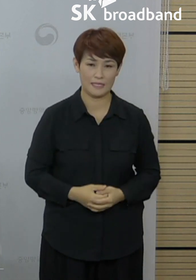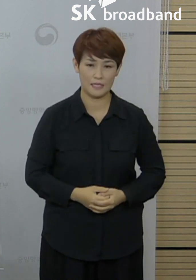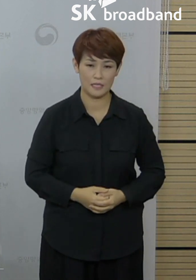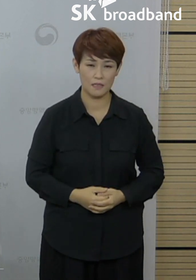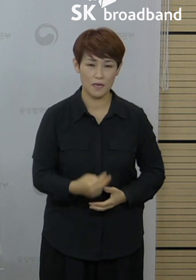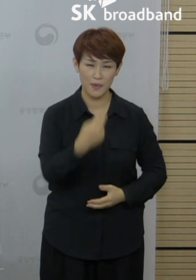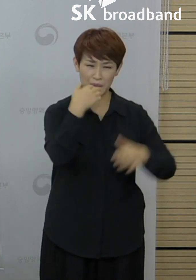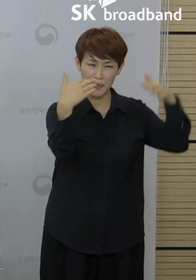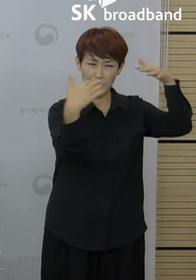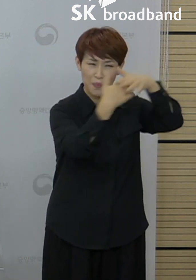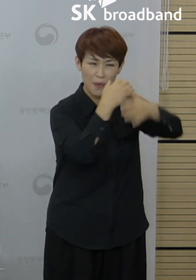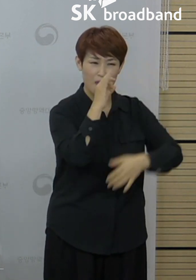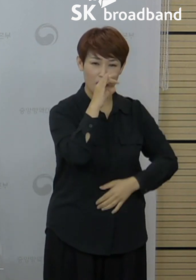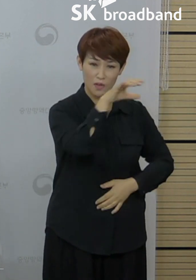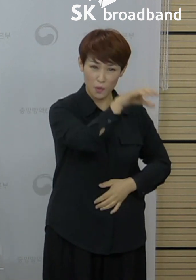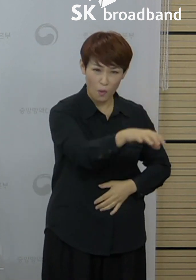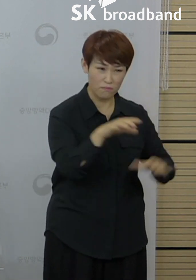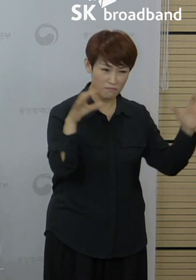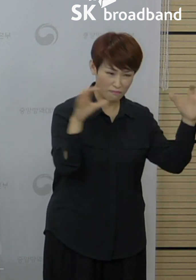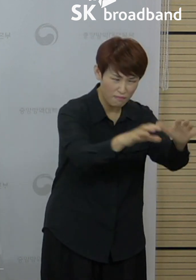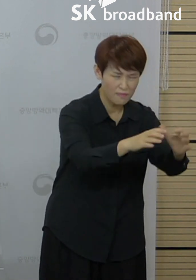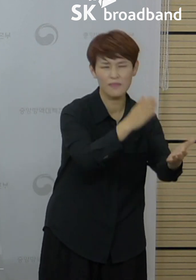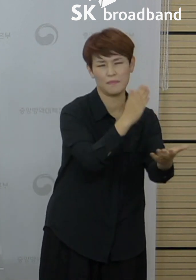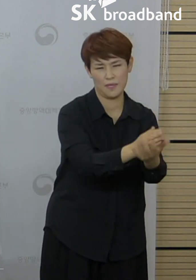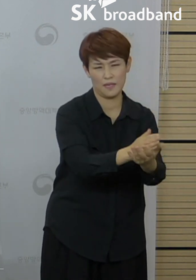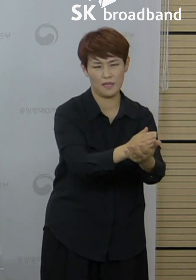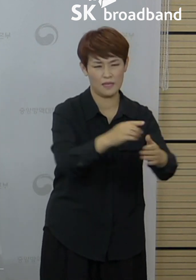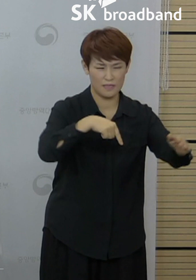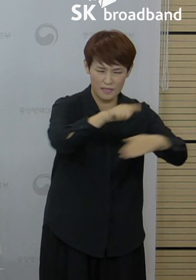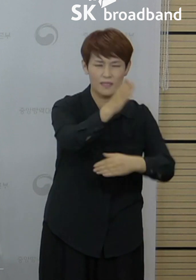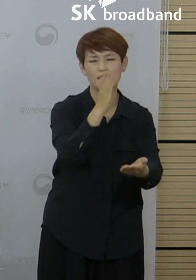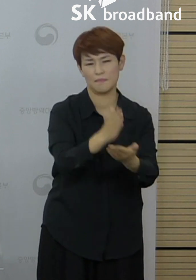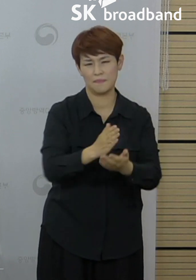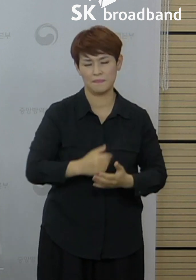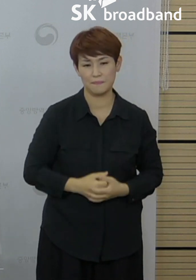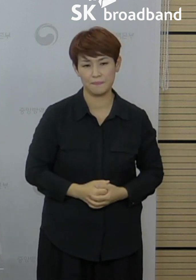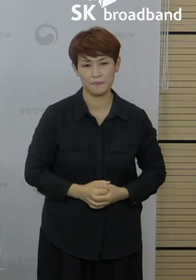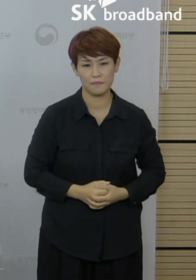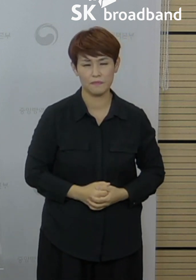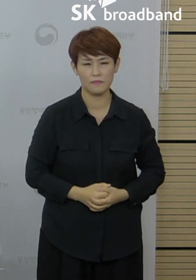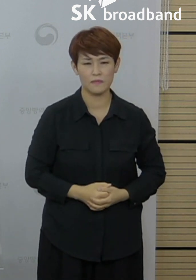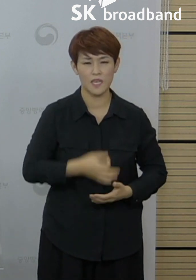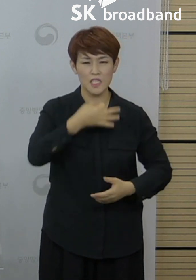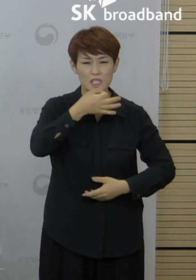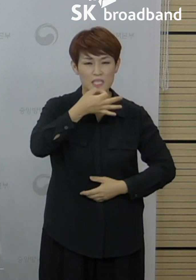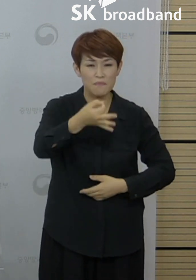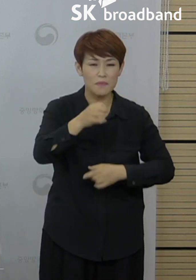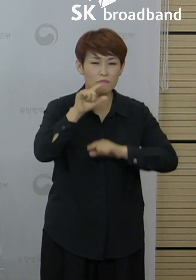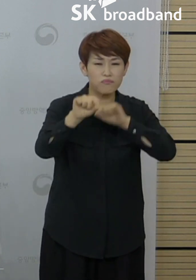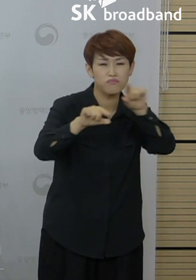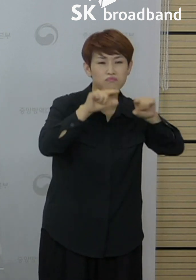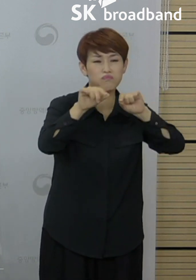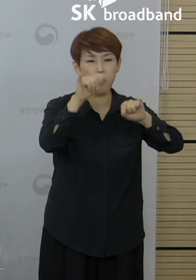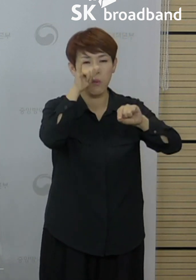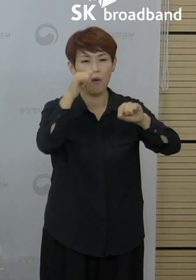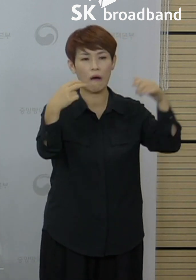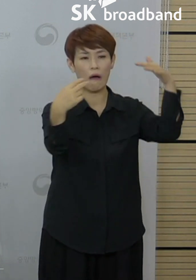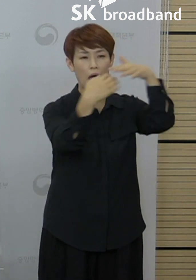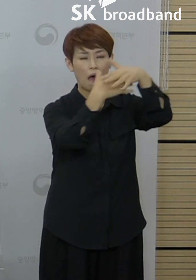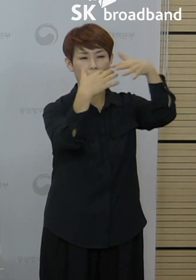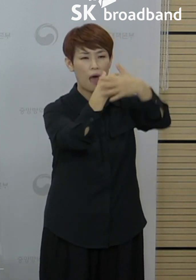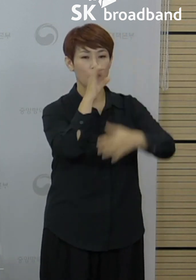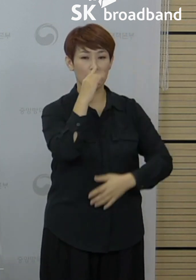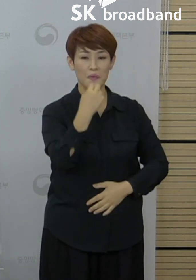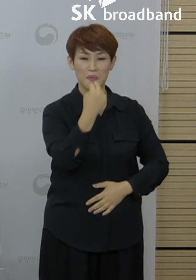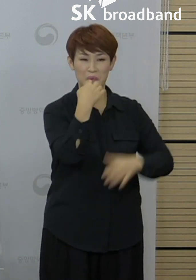밀폐된 다중이용시설의 출입을 삼가해 주시기 바랍니다. 비말이 많이 발생하면서 환기가 어렵고 마스크를